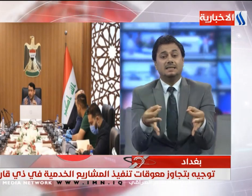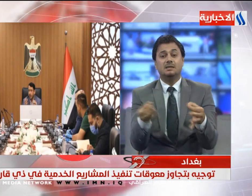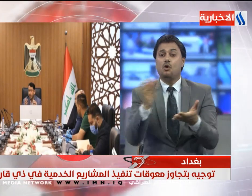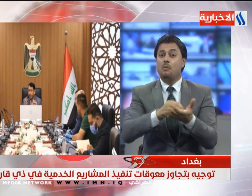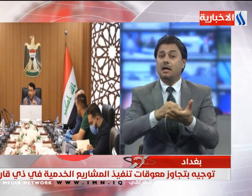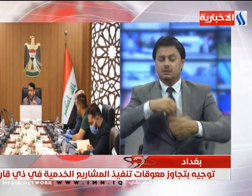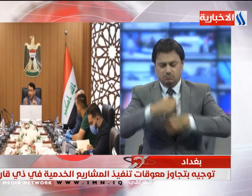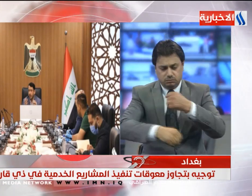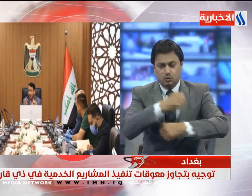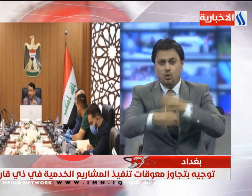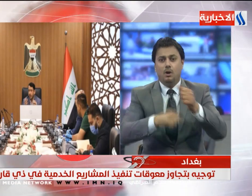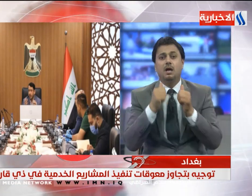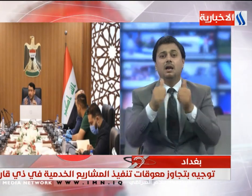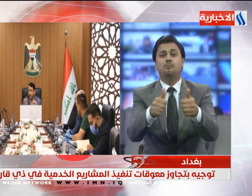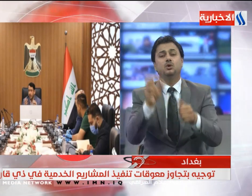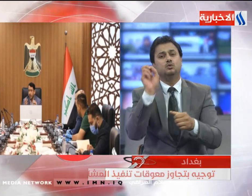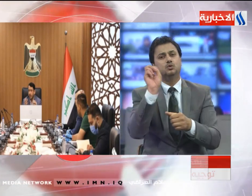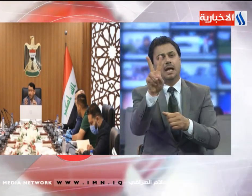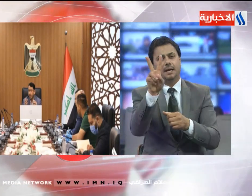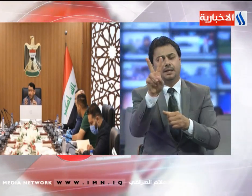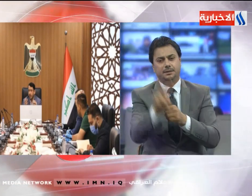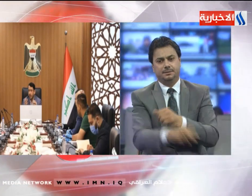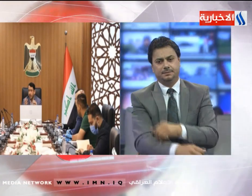بالمشروع في غضون ستين يوما